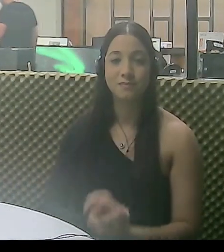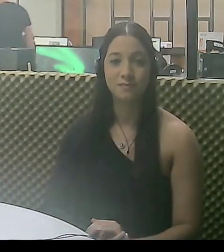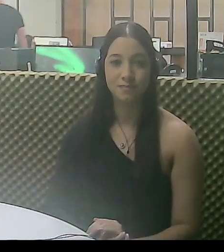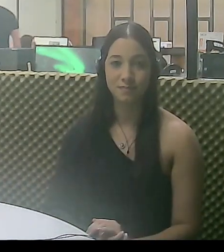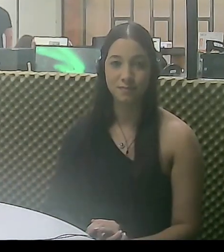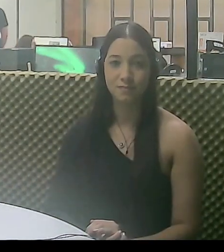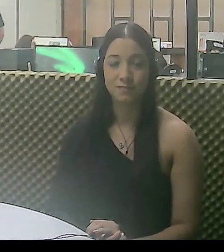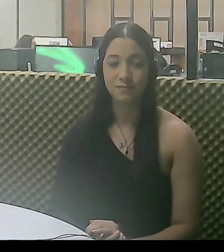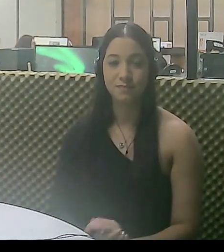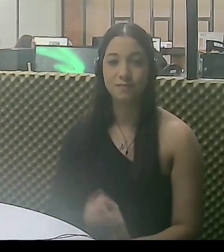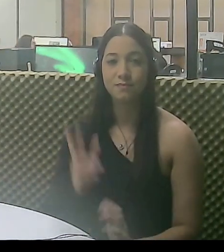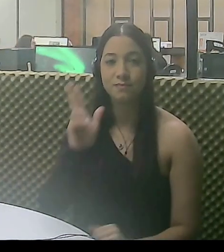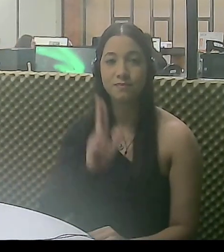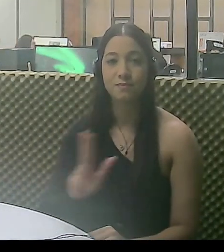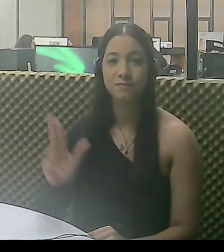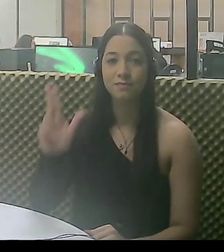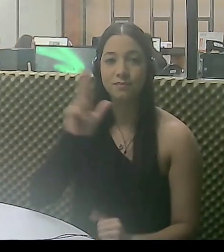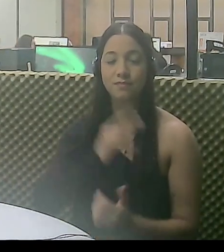a gente!